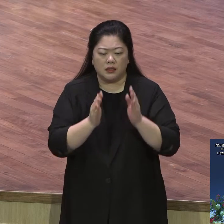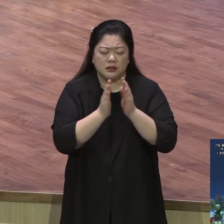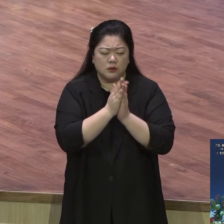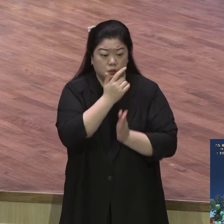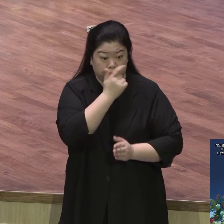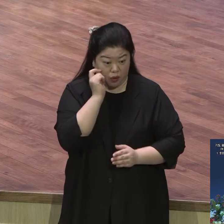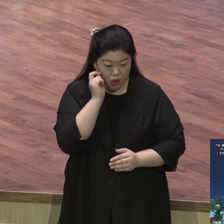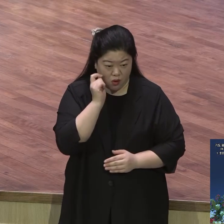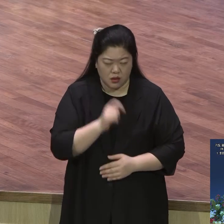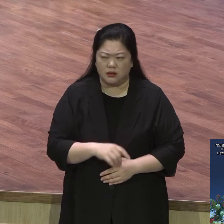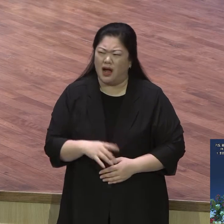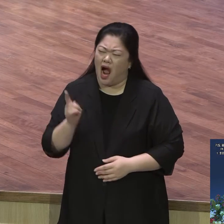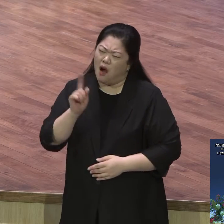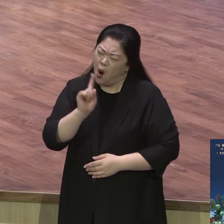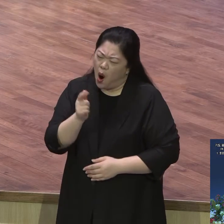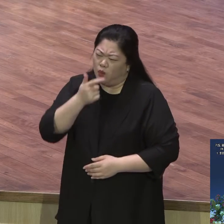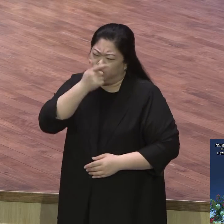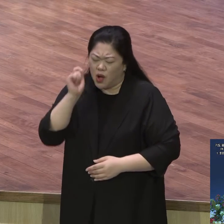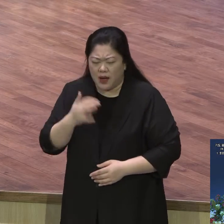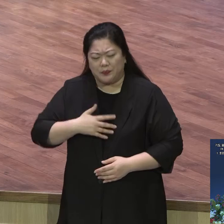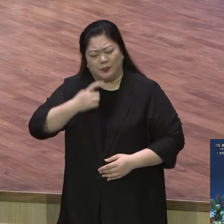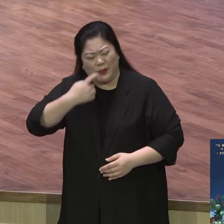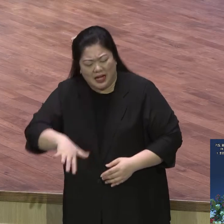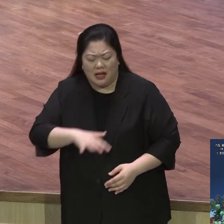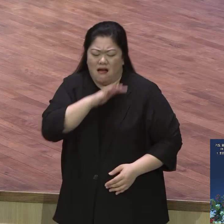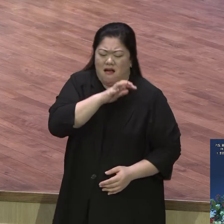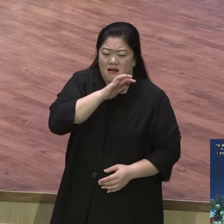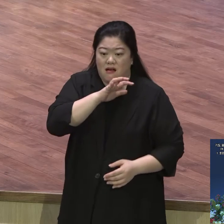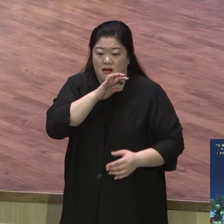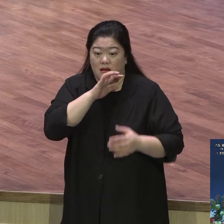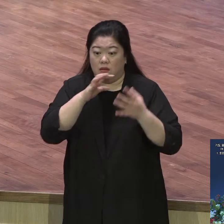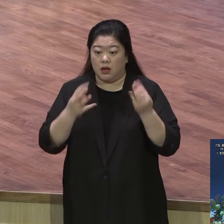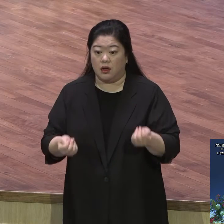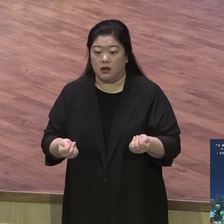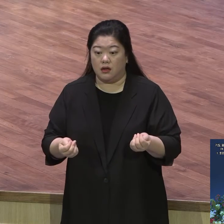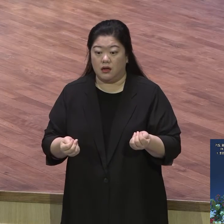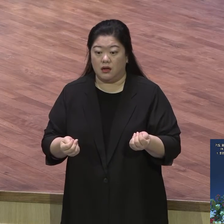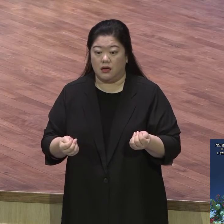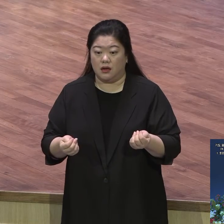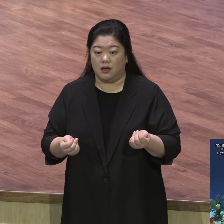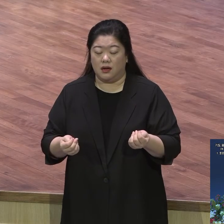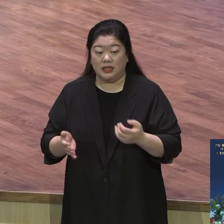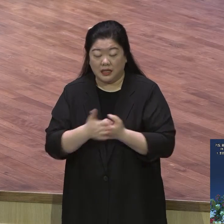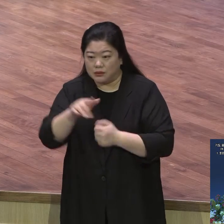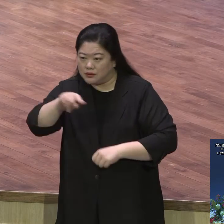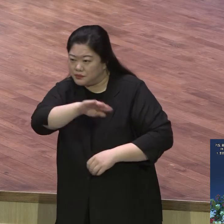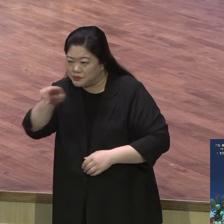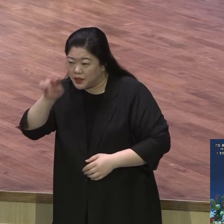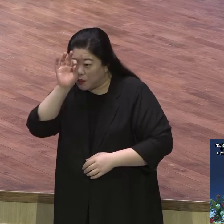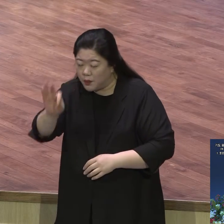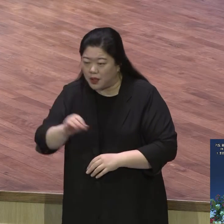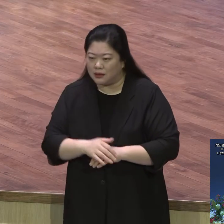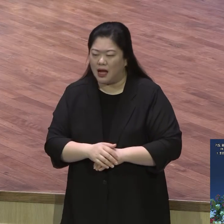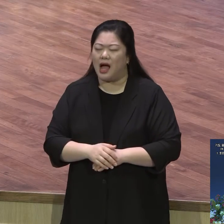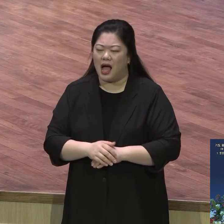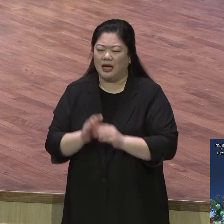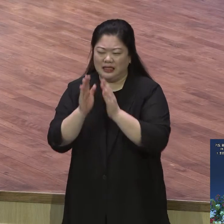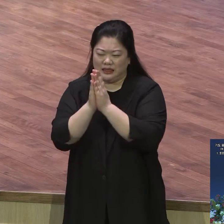늘 목말라 합니다 그게 딱 차이가 나요 오늘 본문에도 구하는 자에게